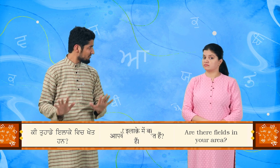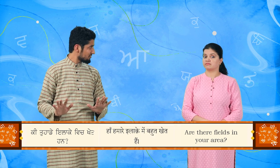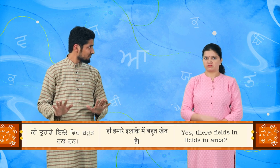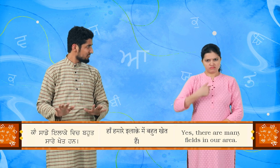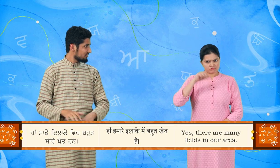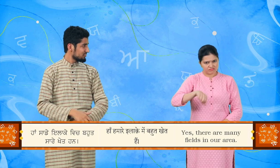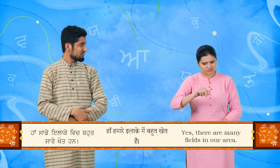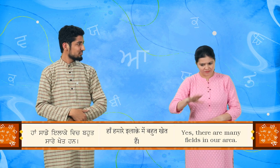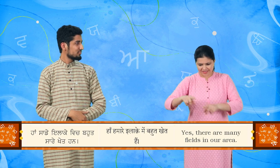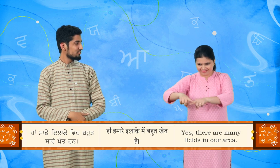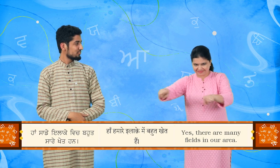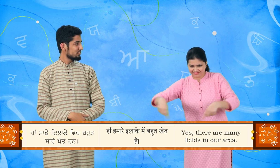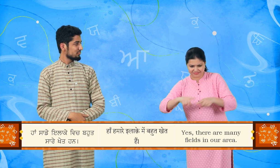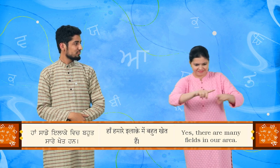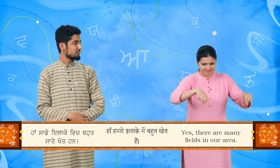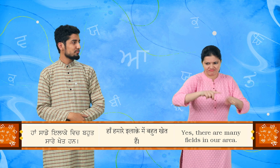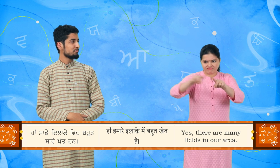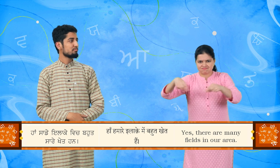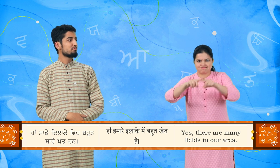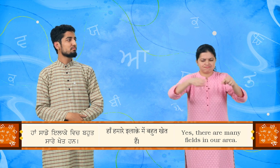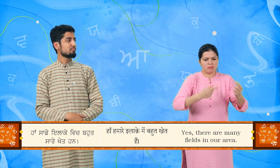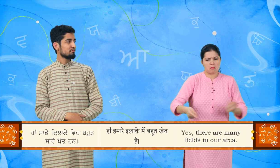हाँ, साड़े इलाके वीच बहुत सारे खेट हन